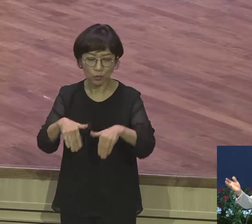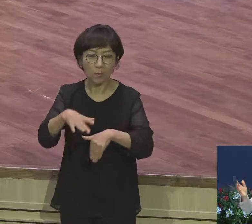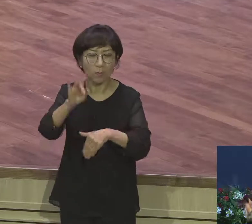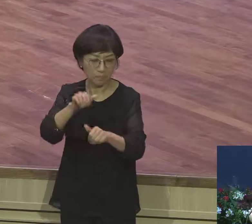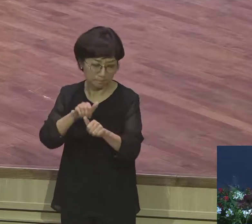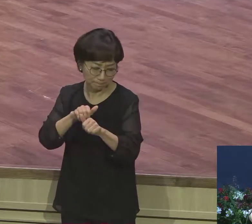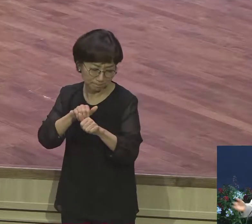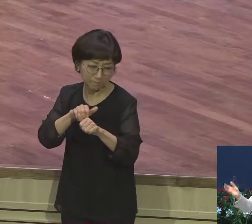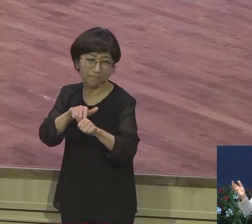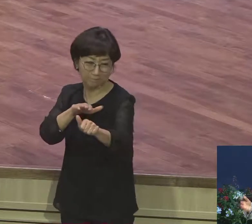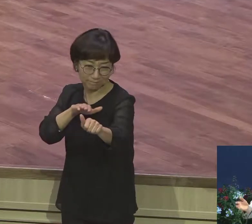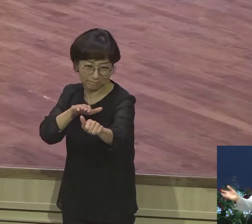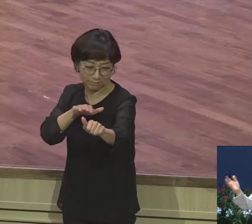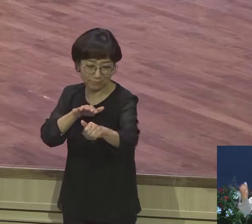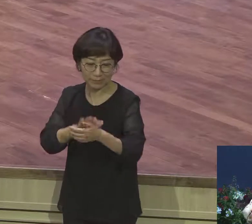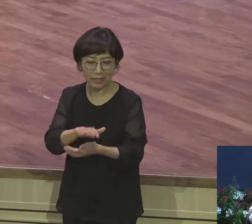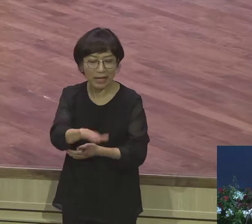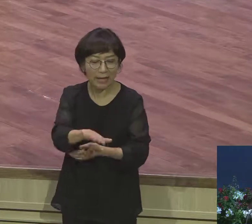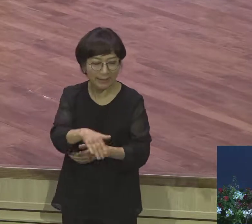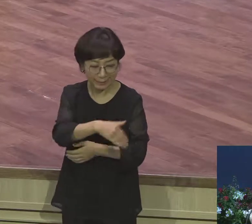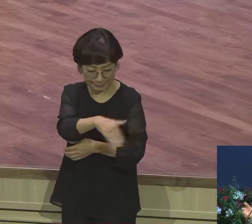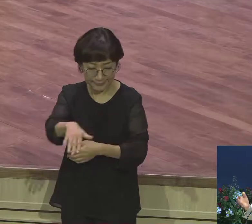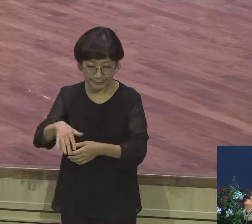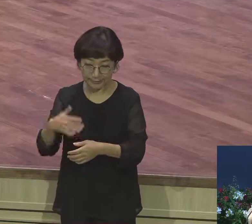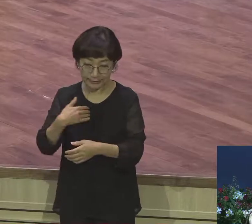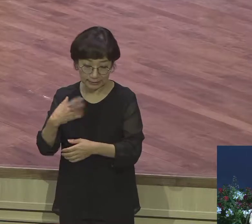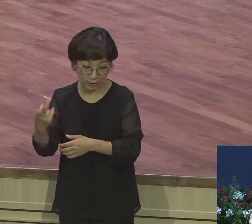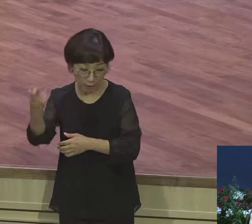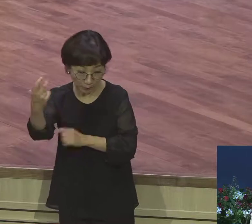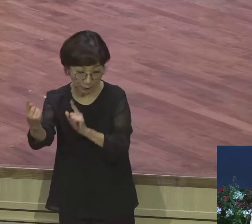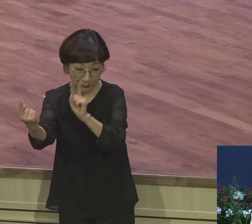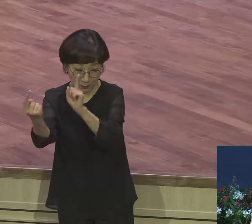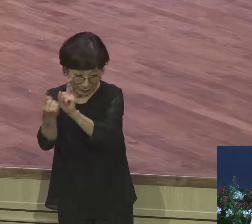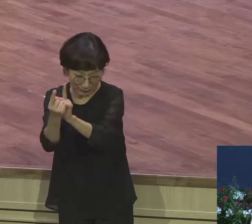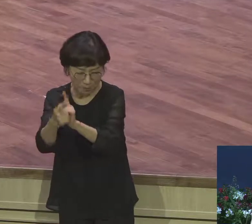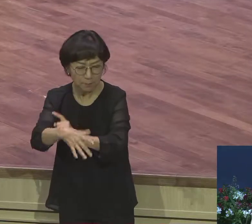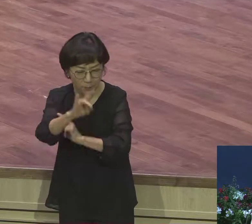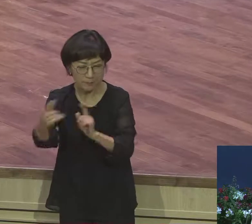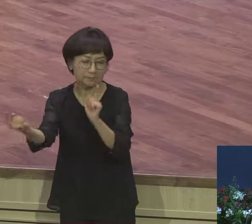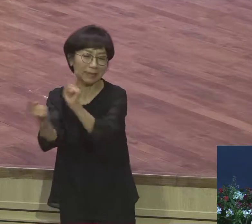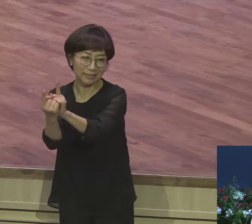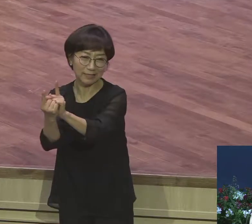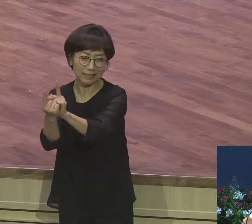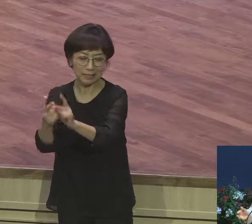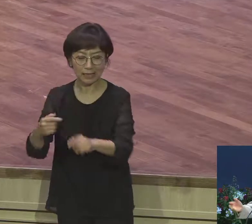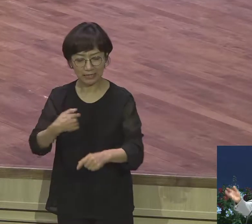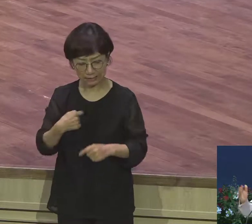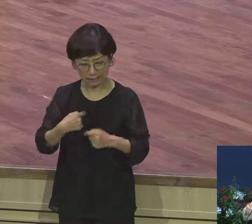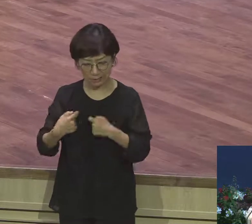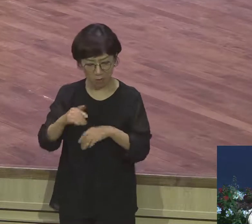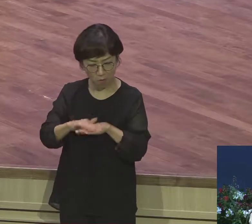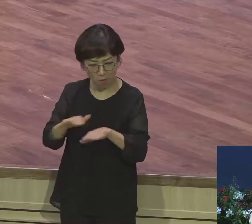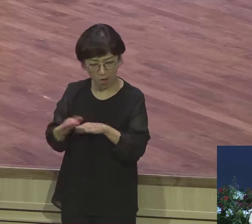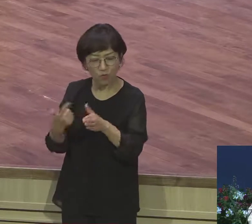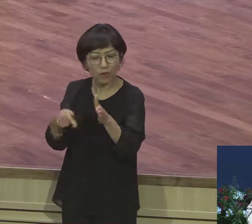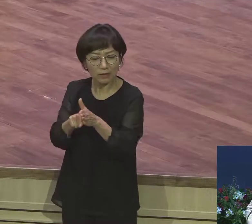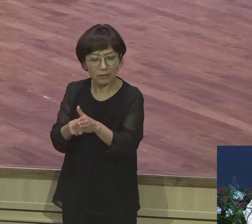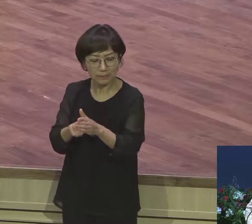가서 우리 형님 좀 만나서 좀 잘 좀 화해 되도록 좀 하고 오라 보냈더니